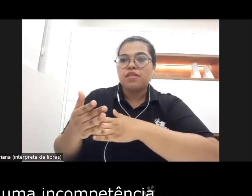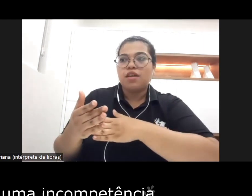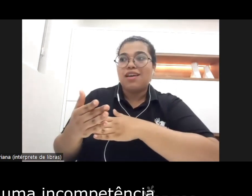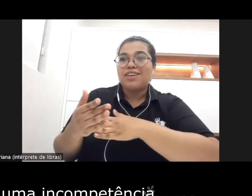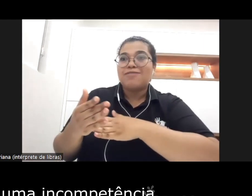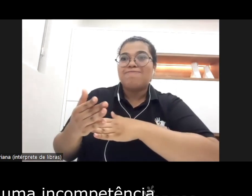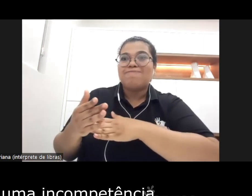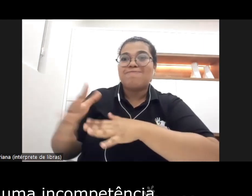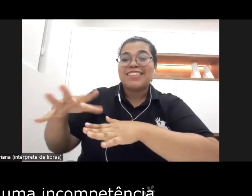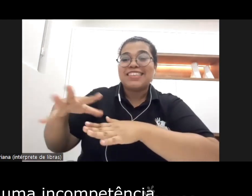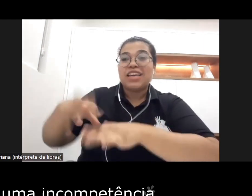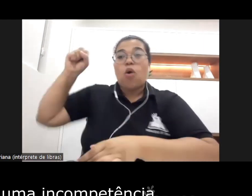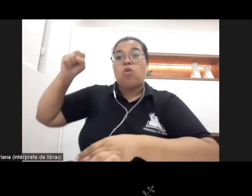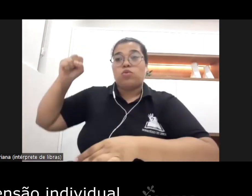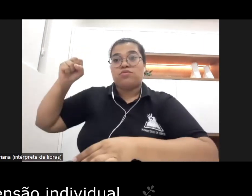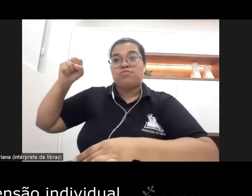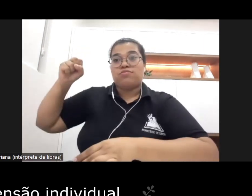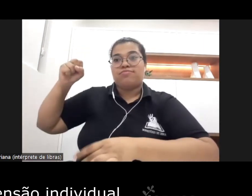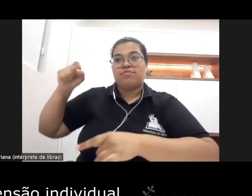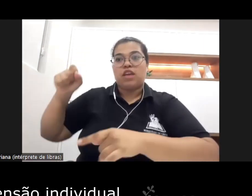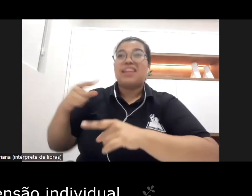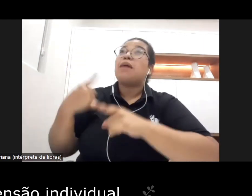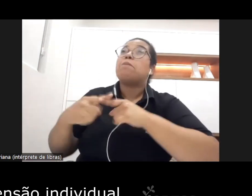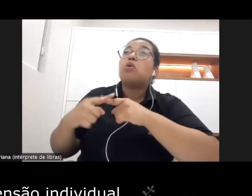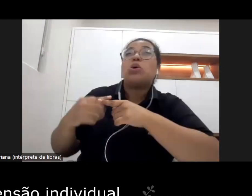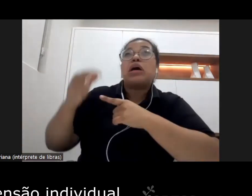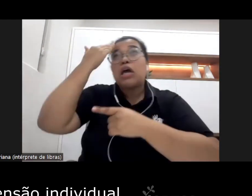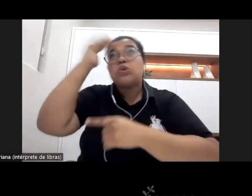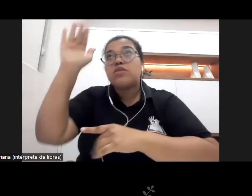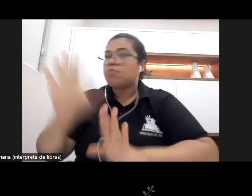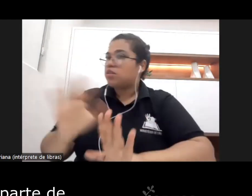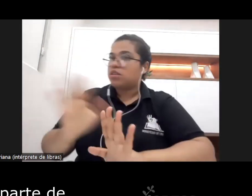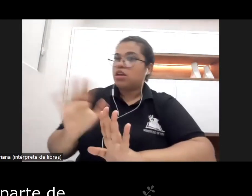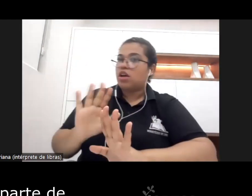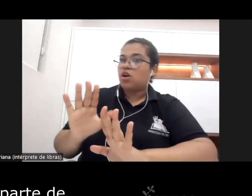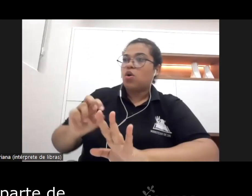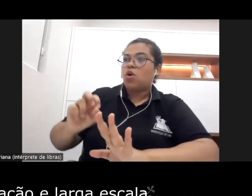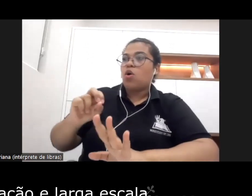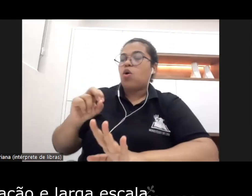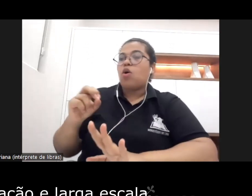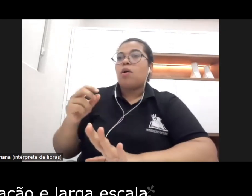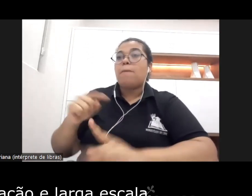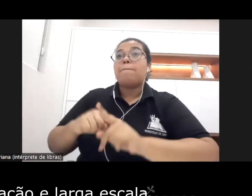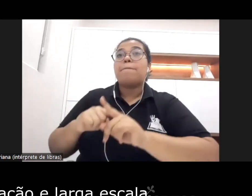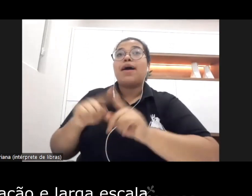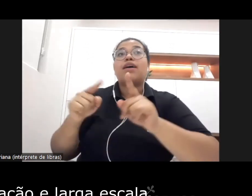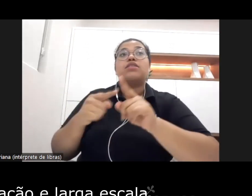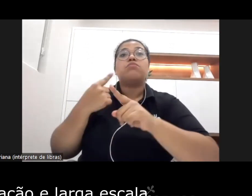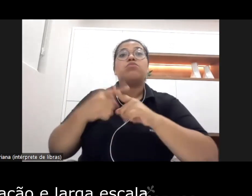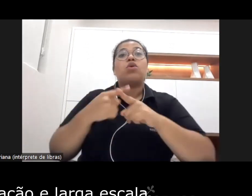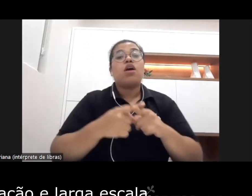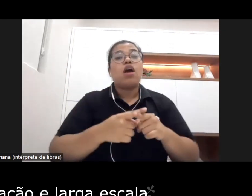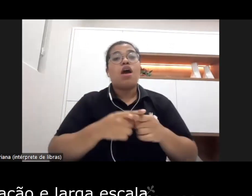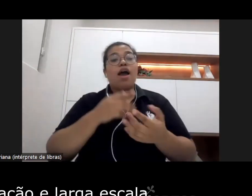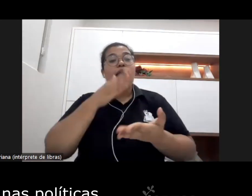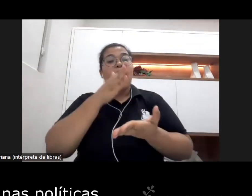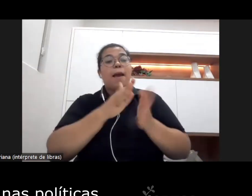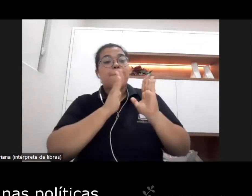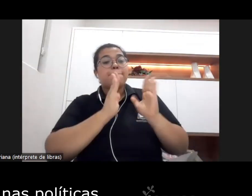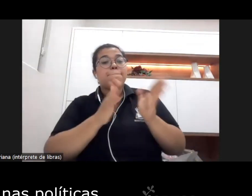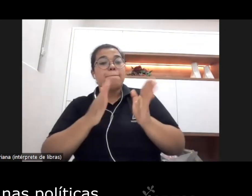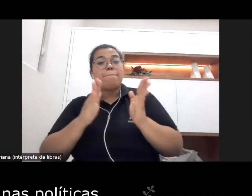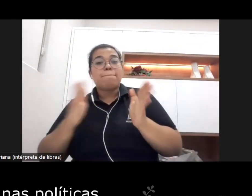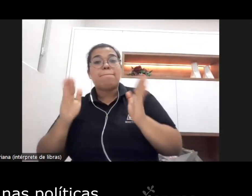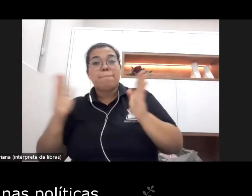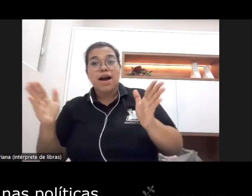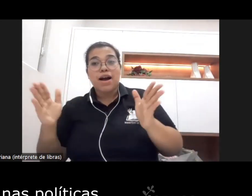uma incompetência não por uma dimensão individual mas como parte de um processo de formação em larga escala que nós